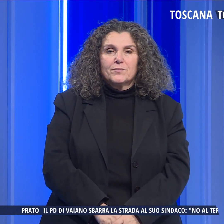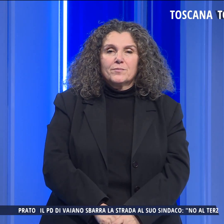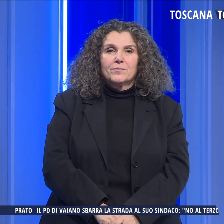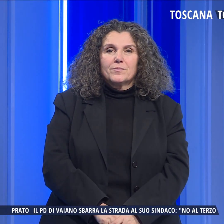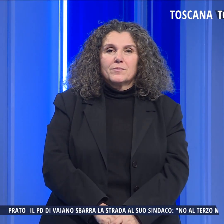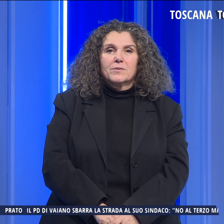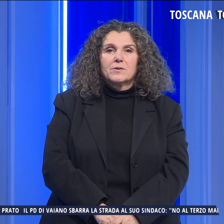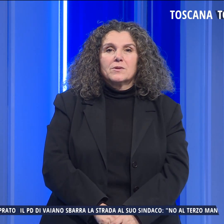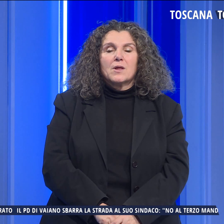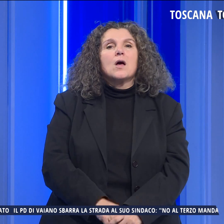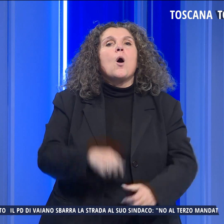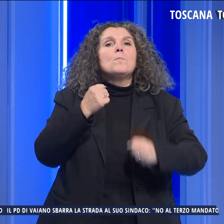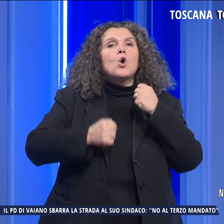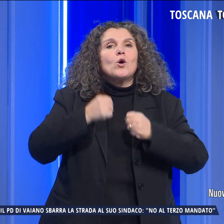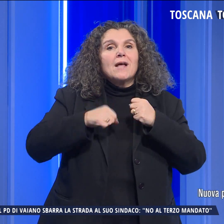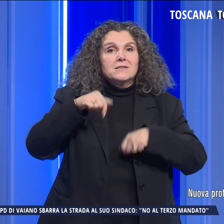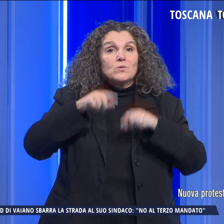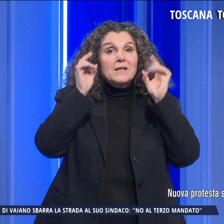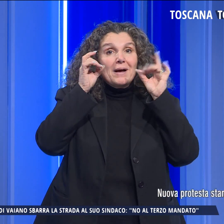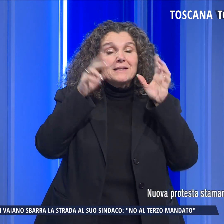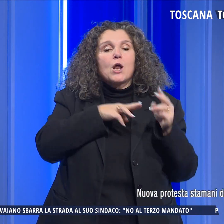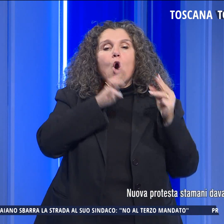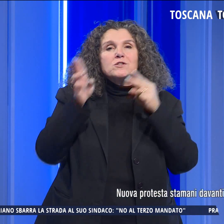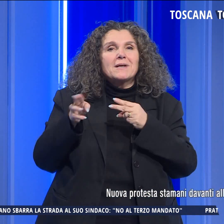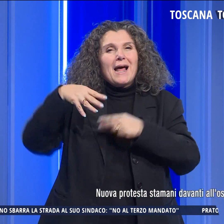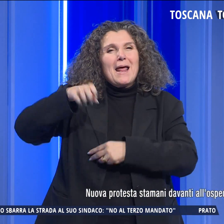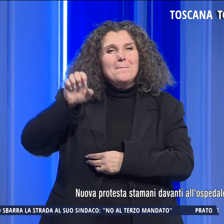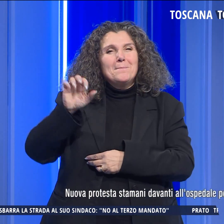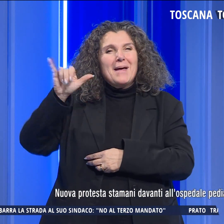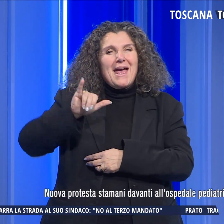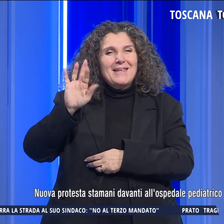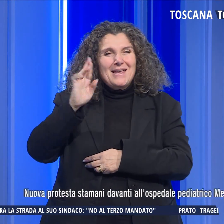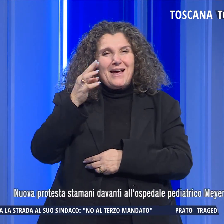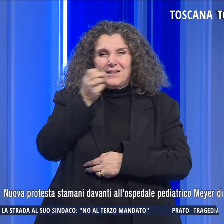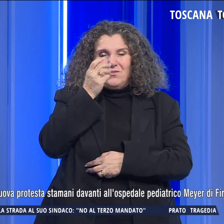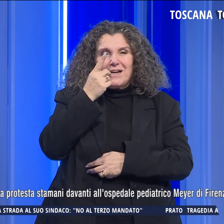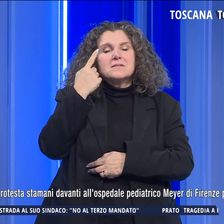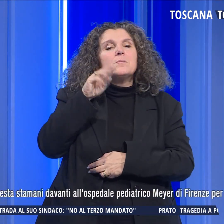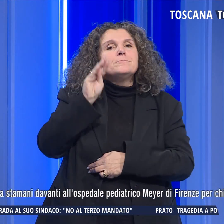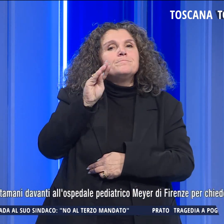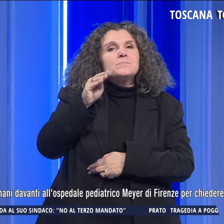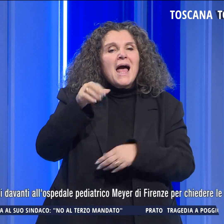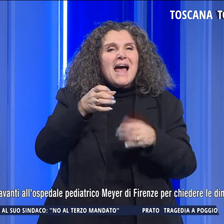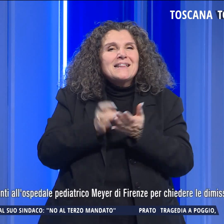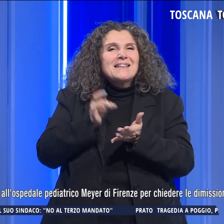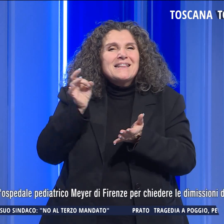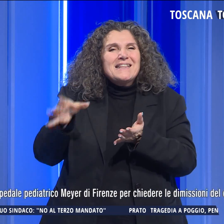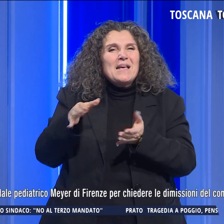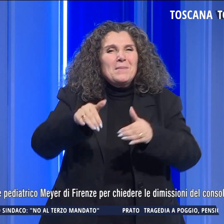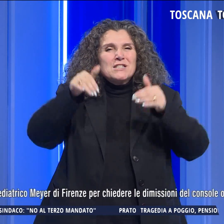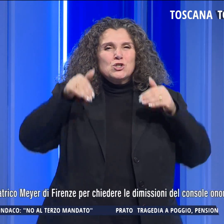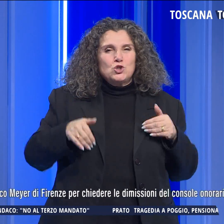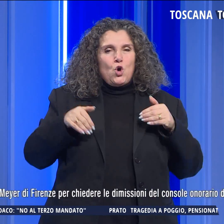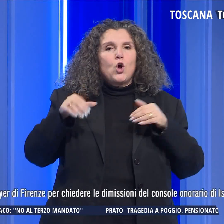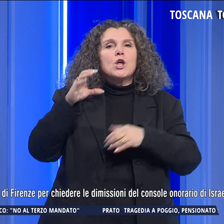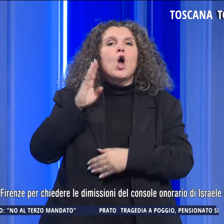E nuova protesta stamani davanti all'ospedale pediatrico Meyer di Firenze per chiedere le dimissioni del console onorario